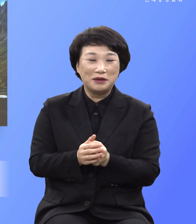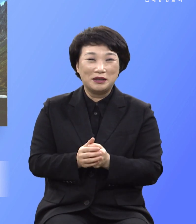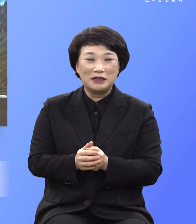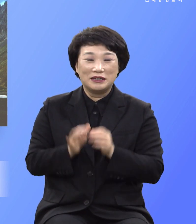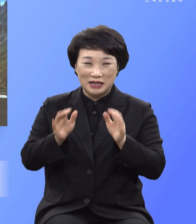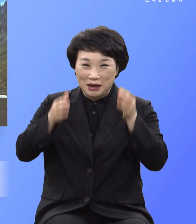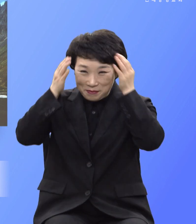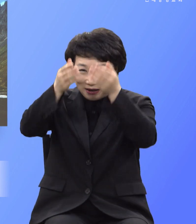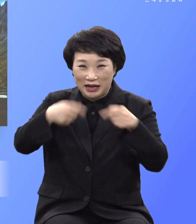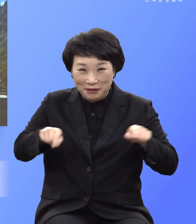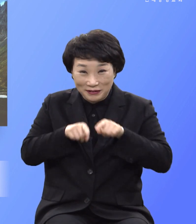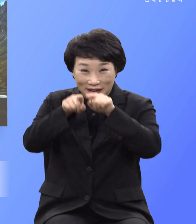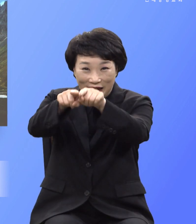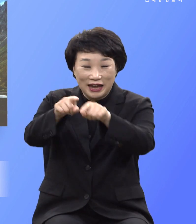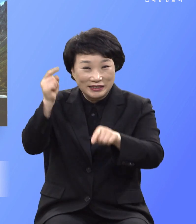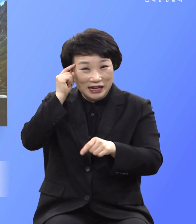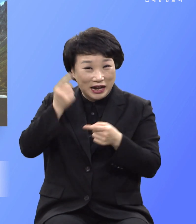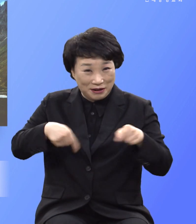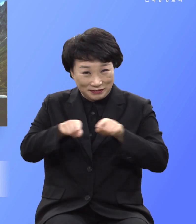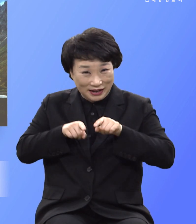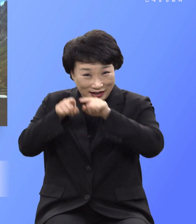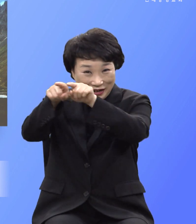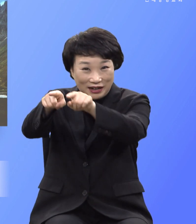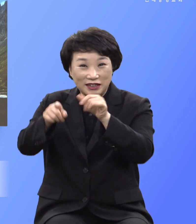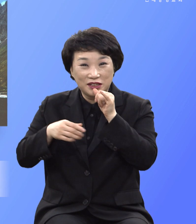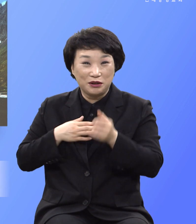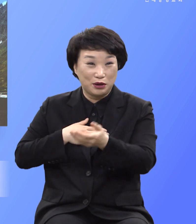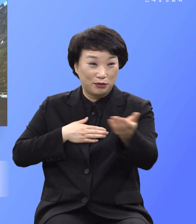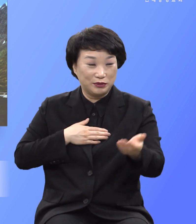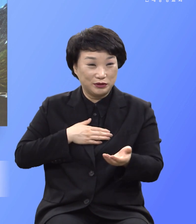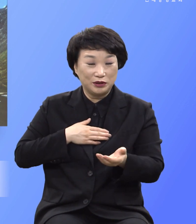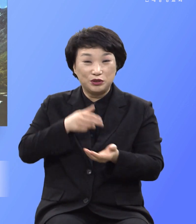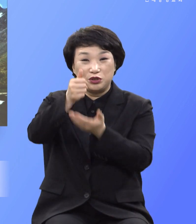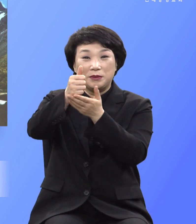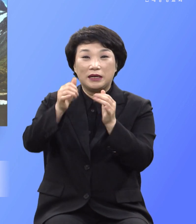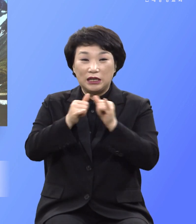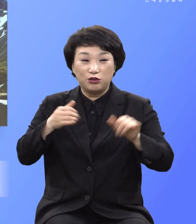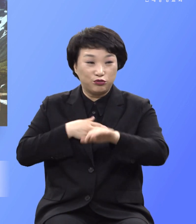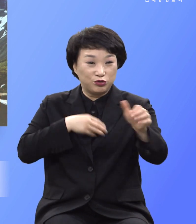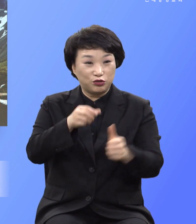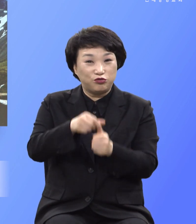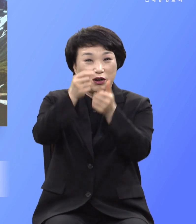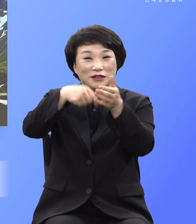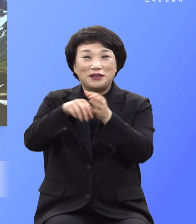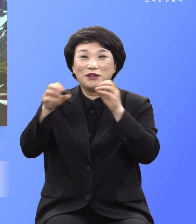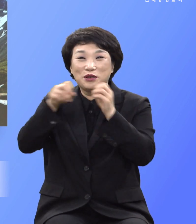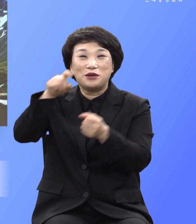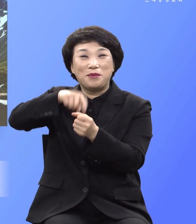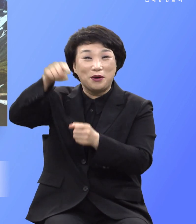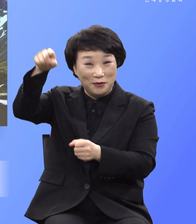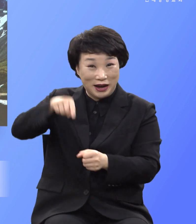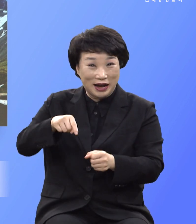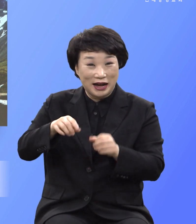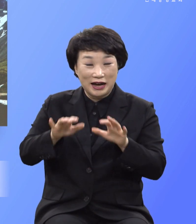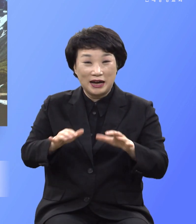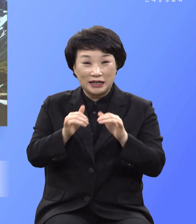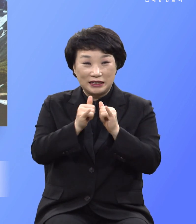가지고 가는 것입니다 우리 주님이 인류 구원을 위해서 전도를 하셨고 인류 구원을 위해 죽으신 것처럼